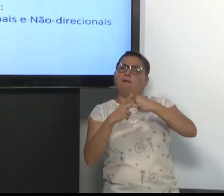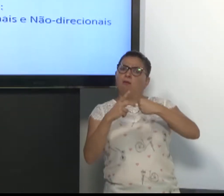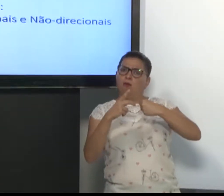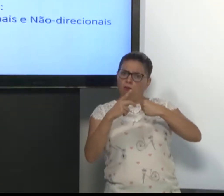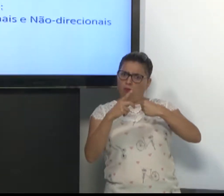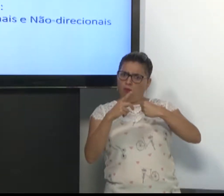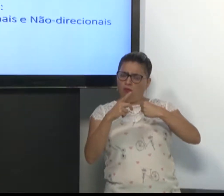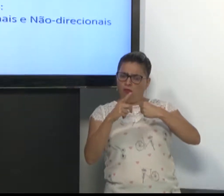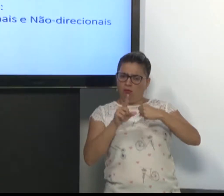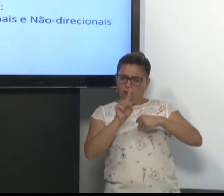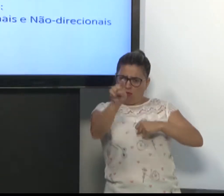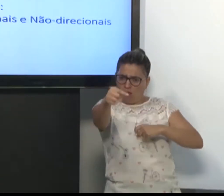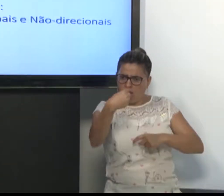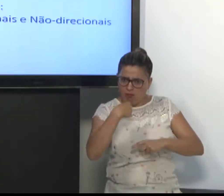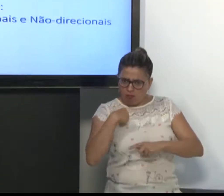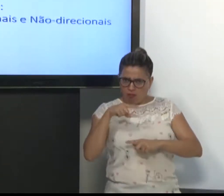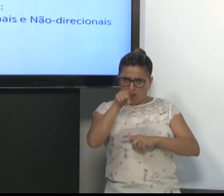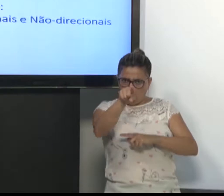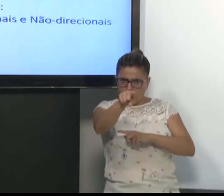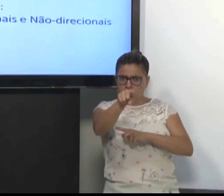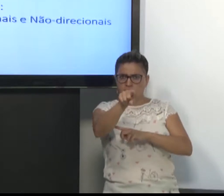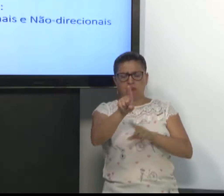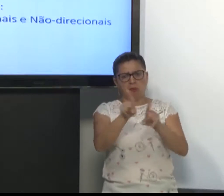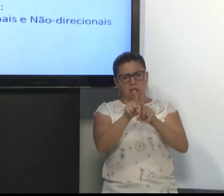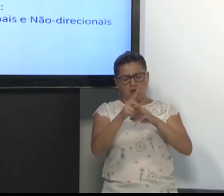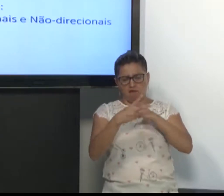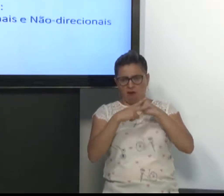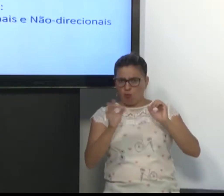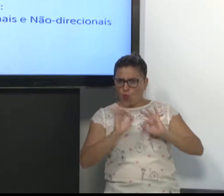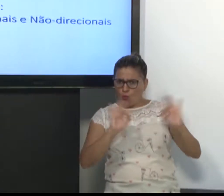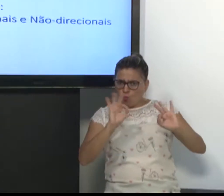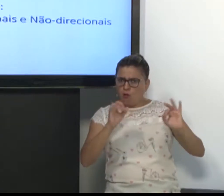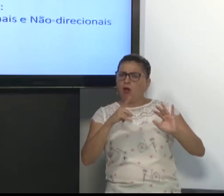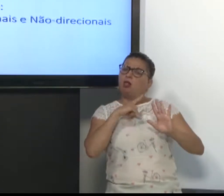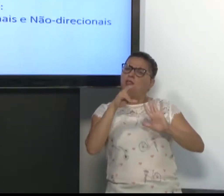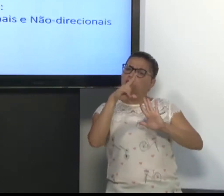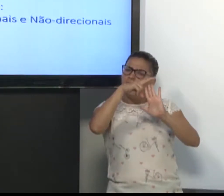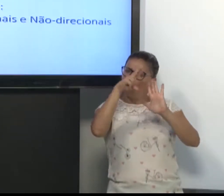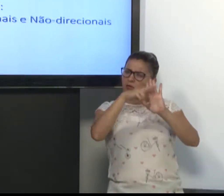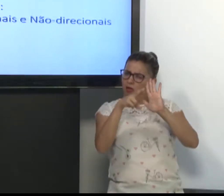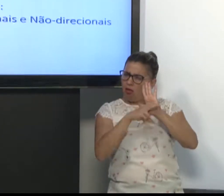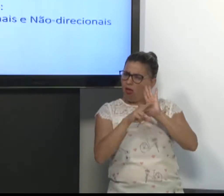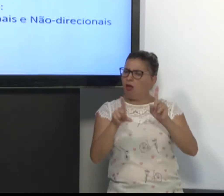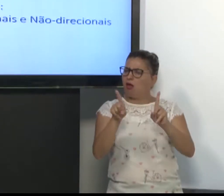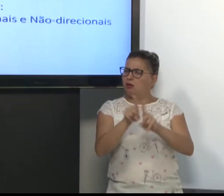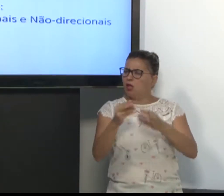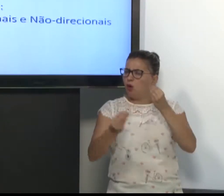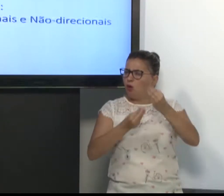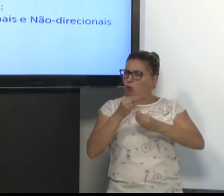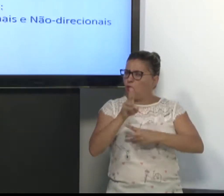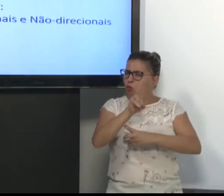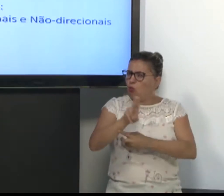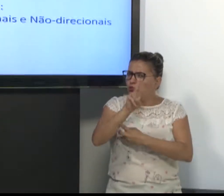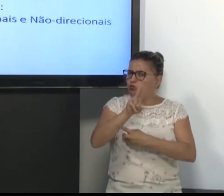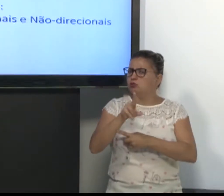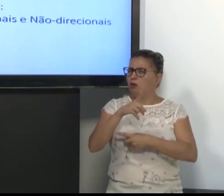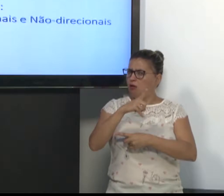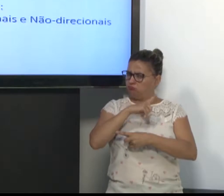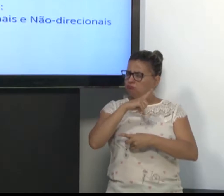Então, temos verbos direcionais e também verbos não direcionais. E tem algumas regrinhas